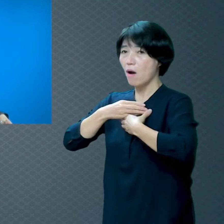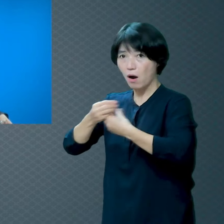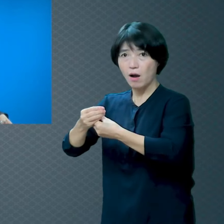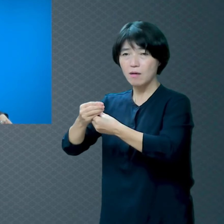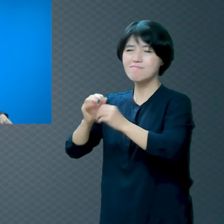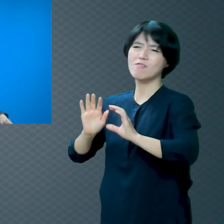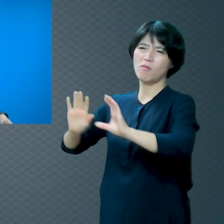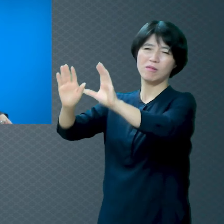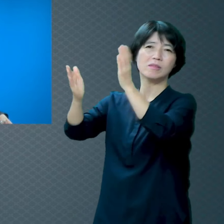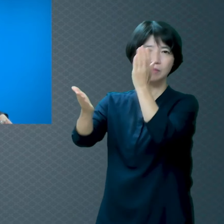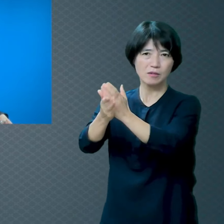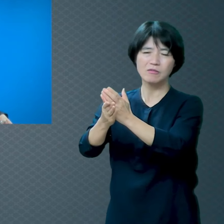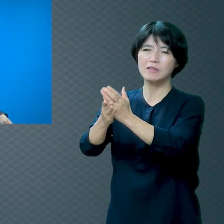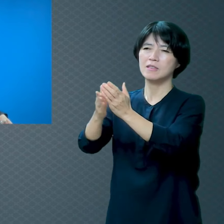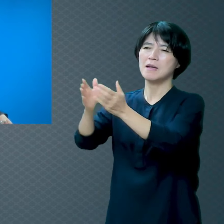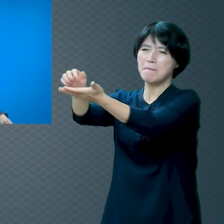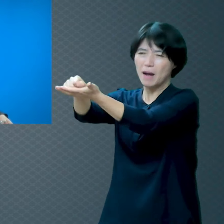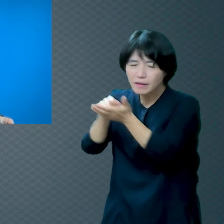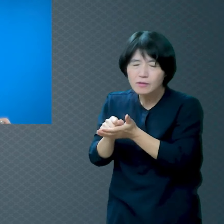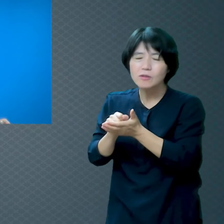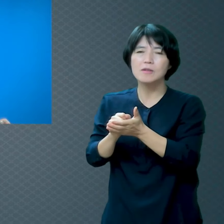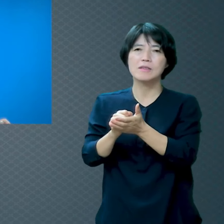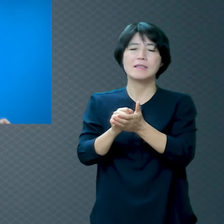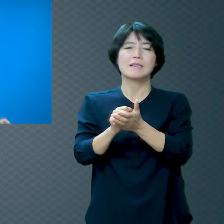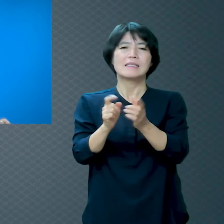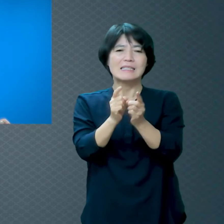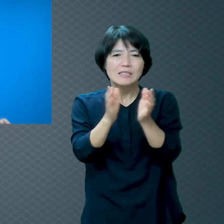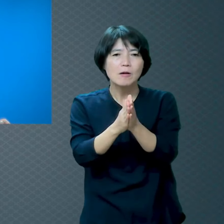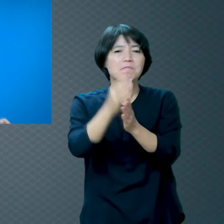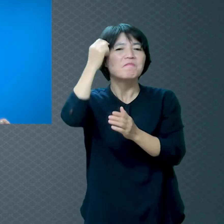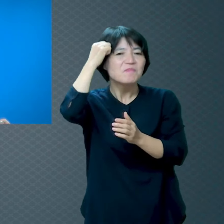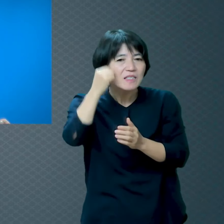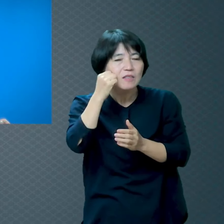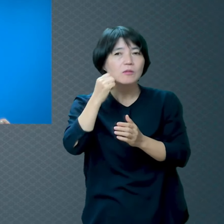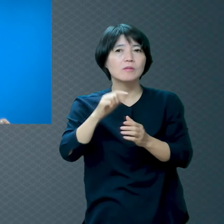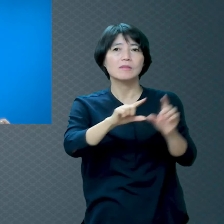아니에요 하나님이 주시겠다고 하는 겁니다